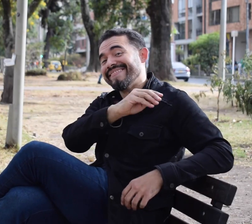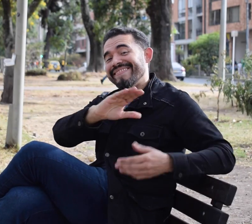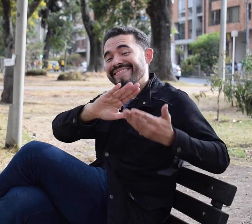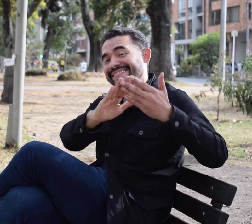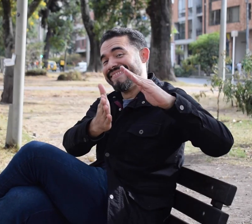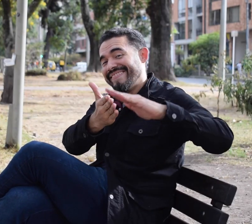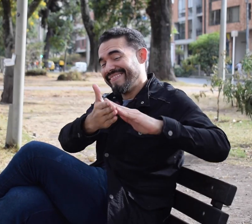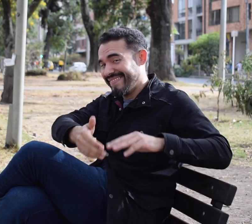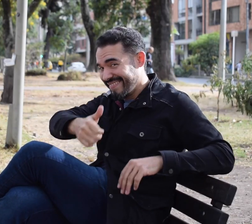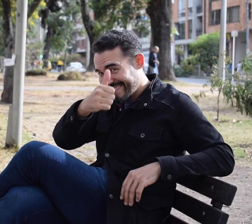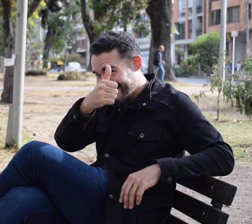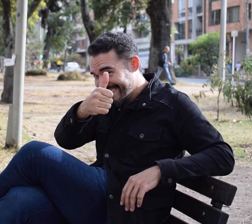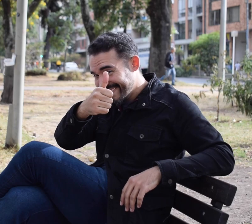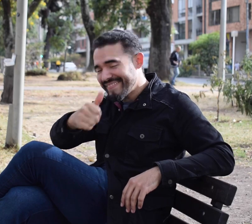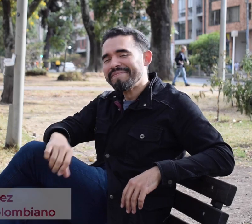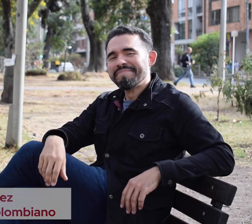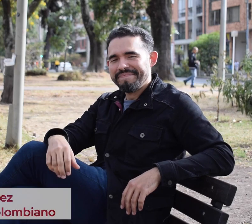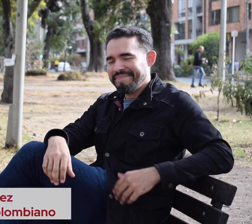hola a toda la comunidad sorda